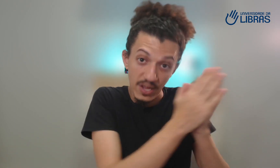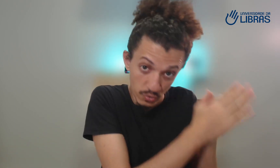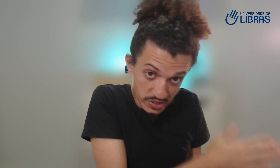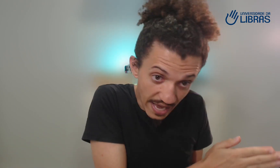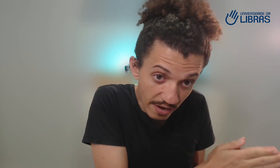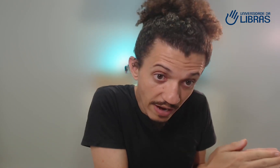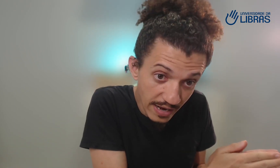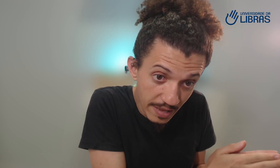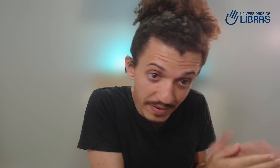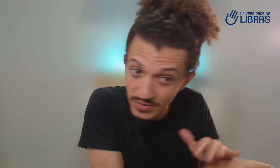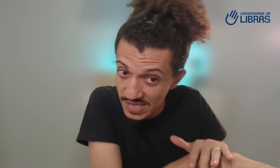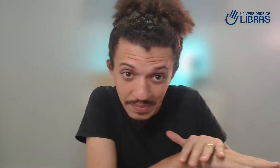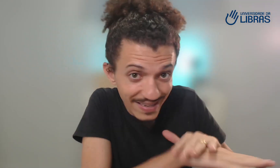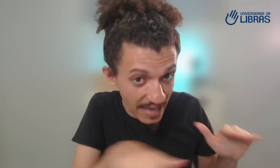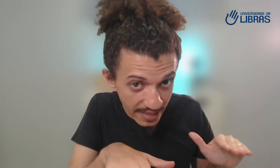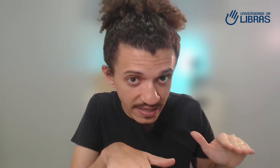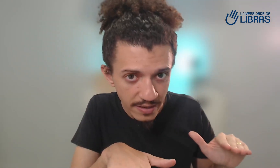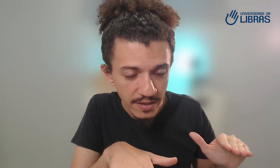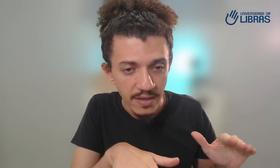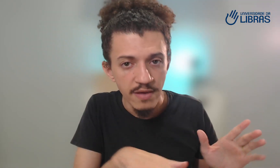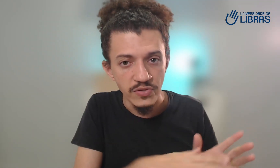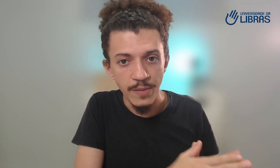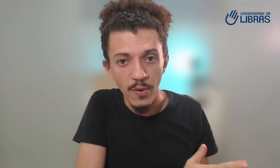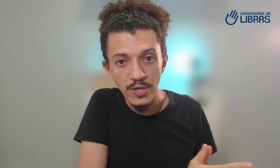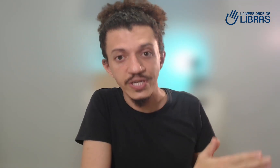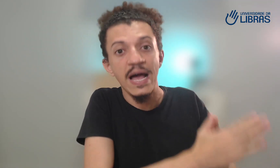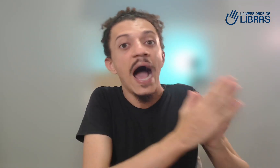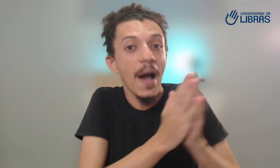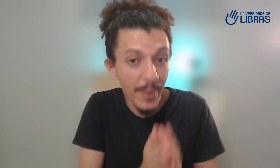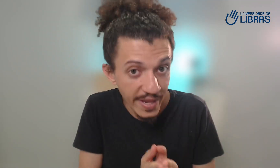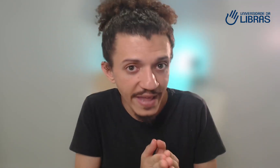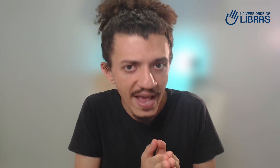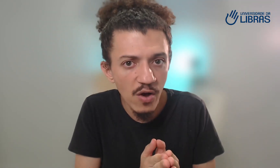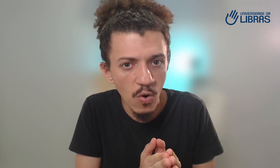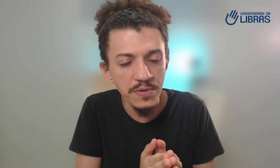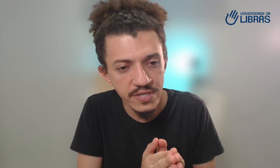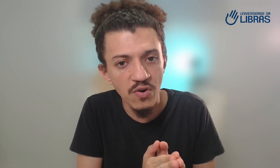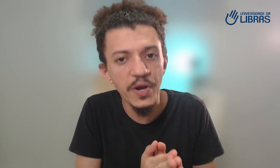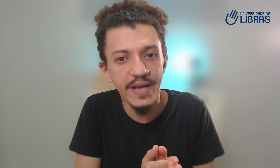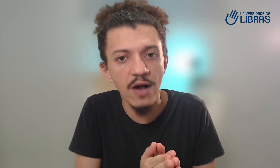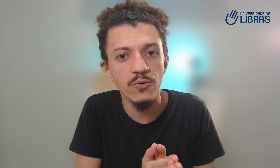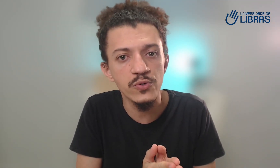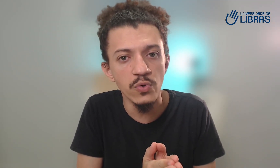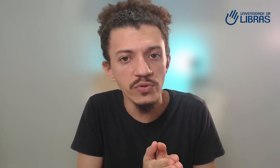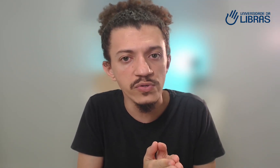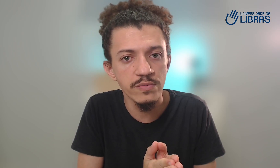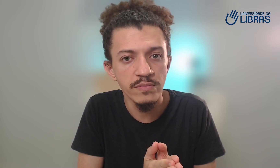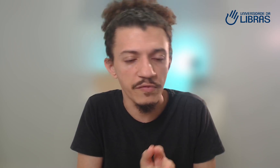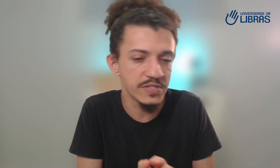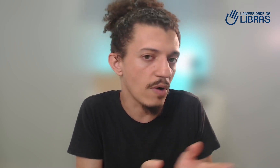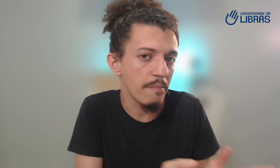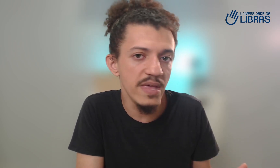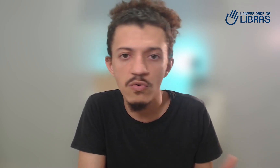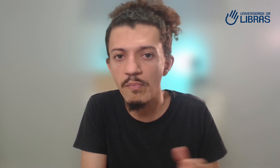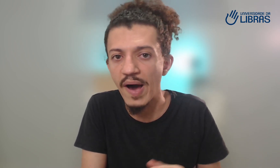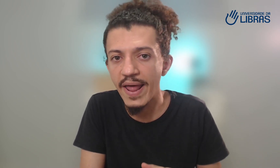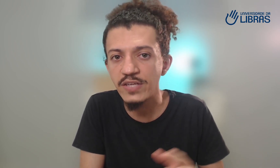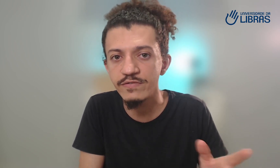do zero na Libra, não sabe nada. Você pode aprender como se comunicar com os surdos, pode ser um amigo, um parente, um